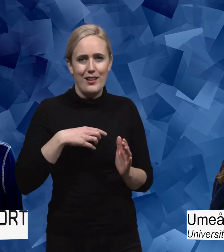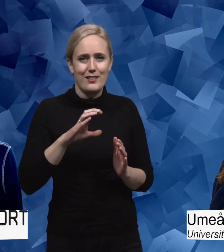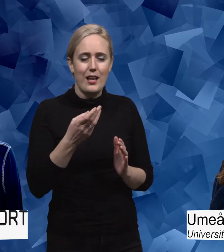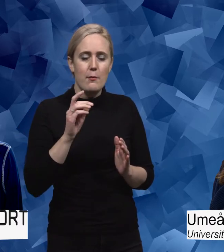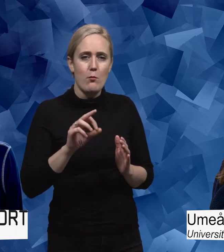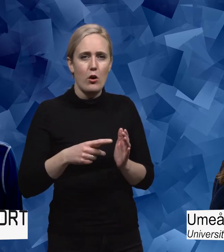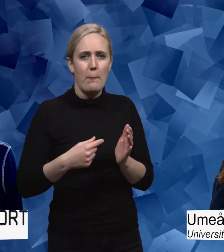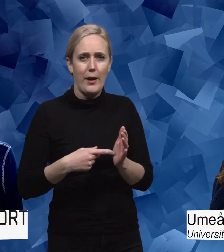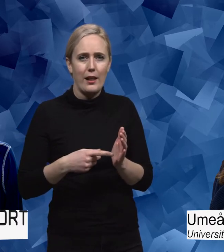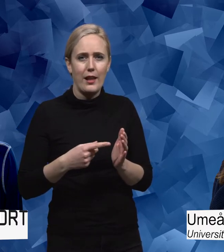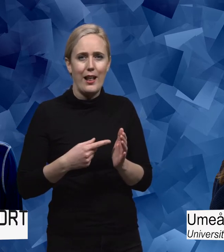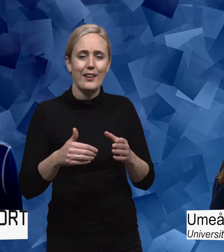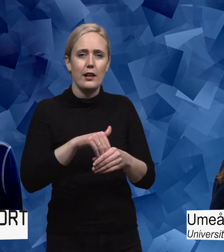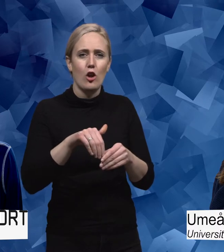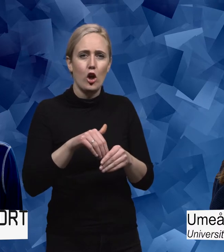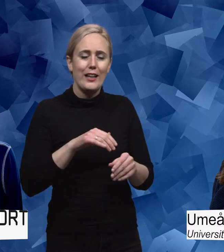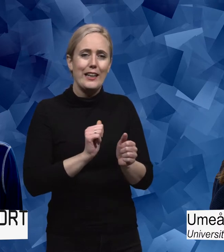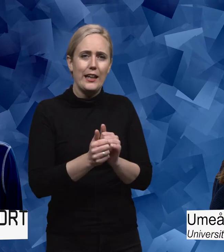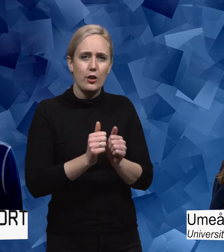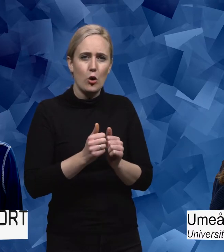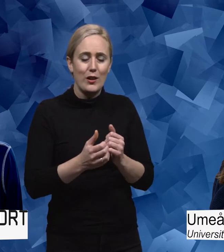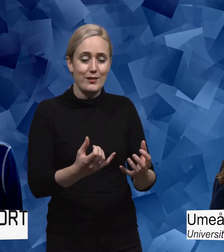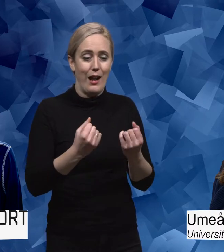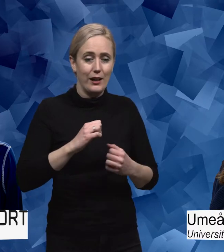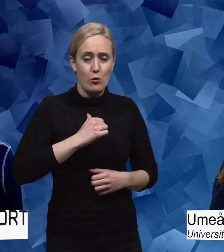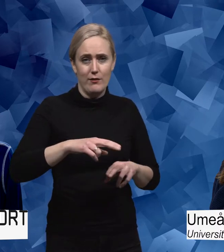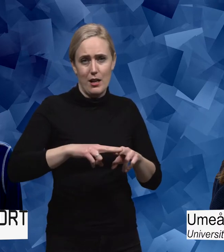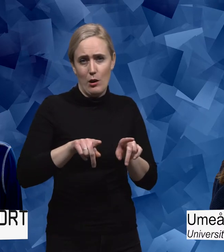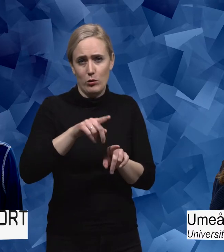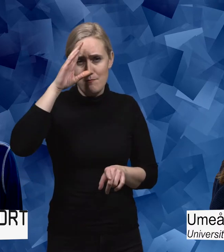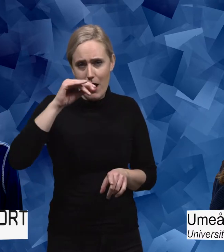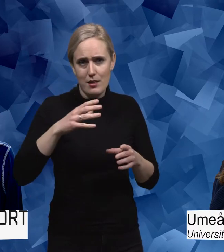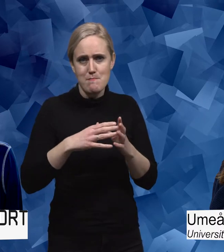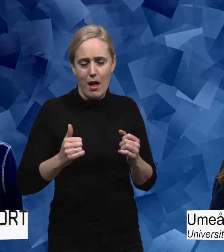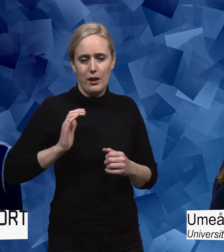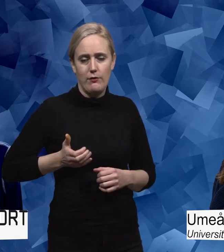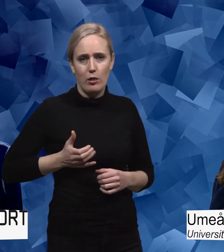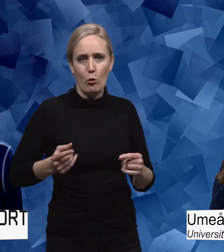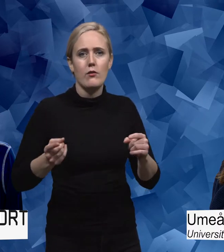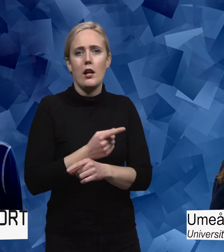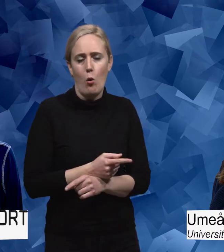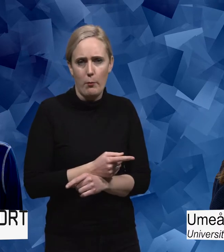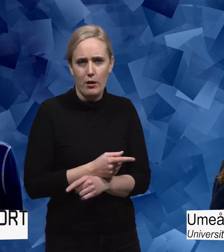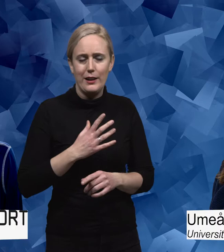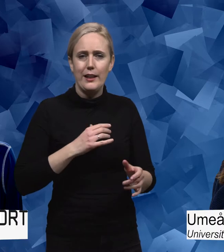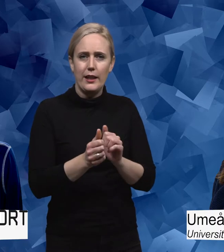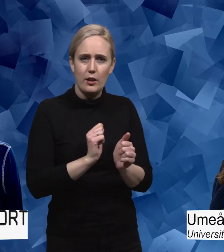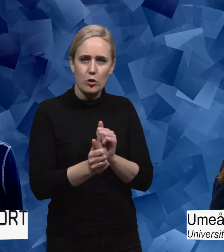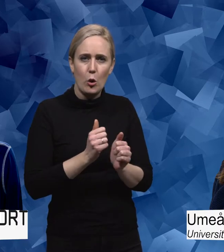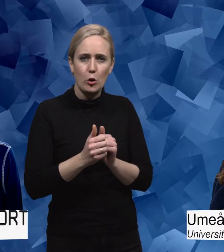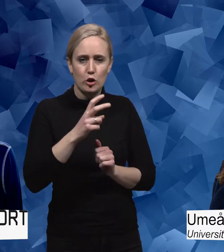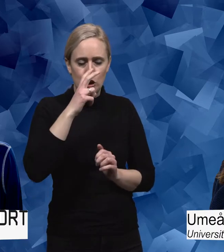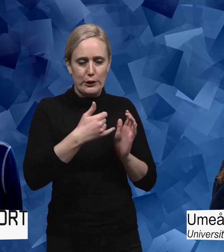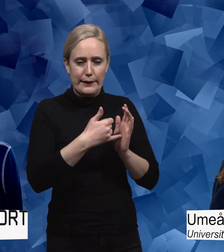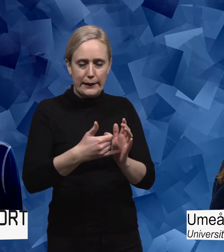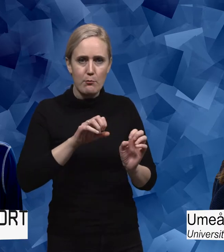deltagande i idrott och fysisk aktivitet stärker mäns självkänsla men har motsatt effekt på kvinnor. Idrott tycks vara